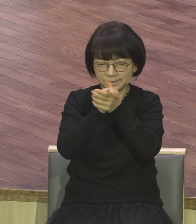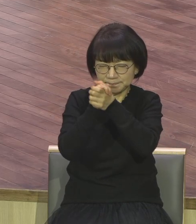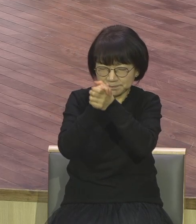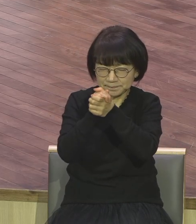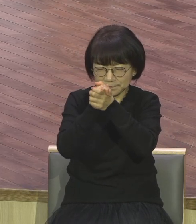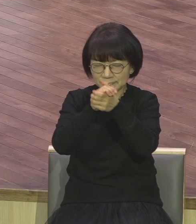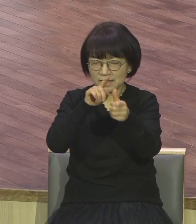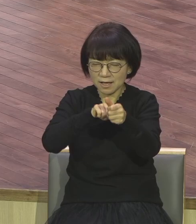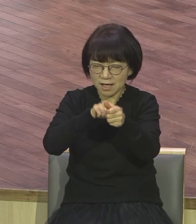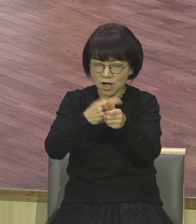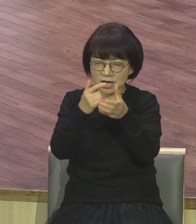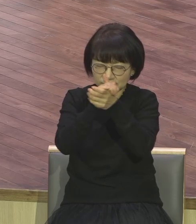영적 통신망